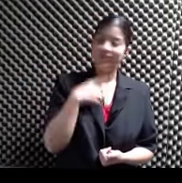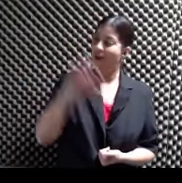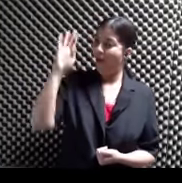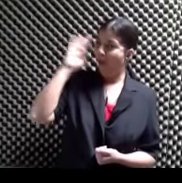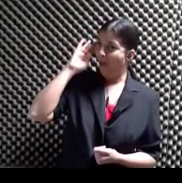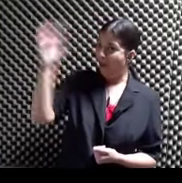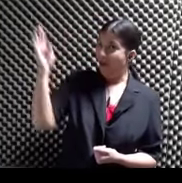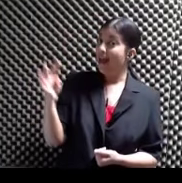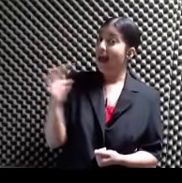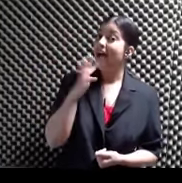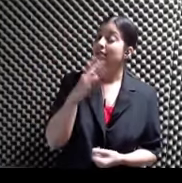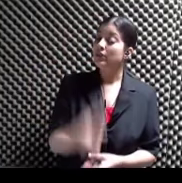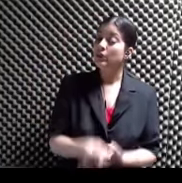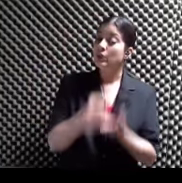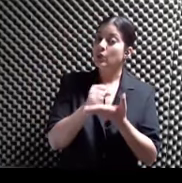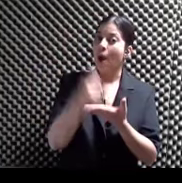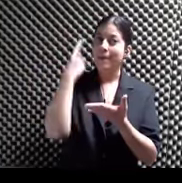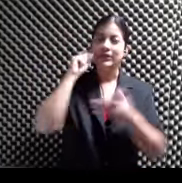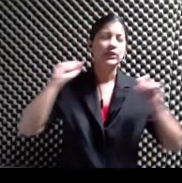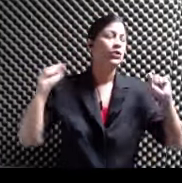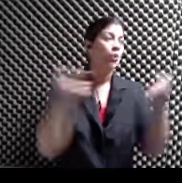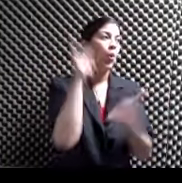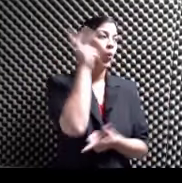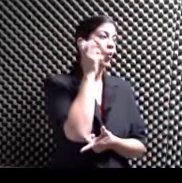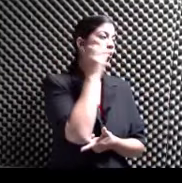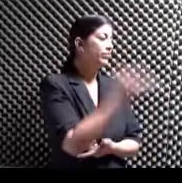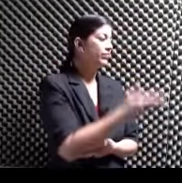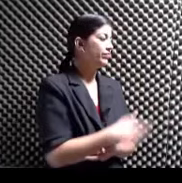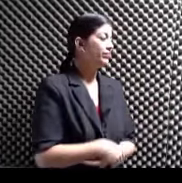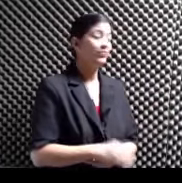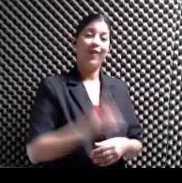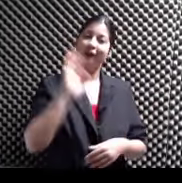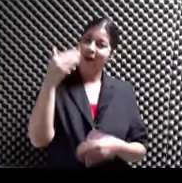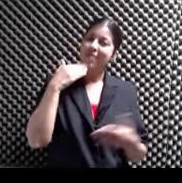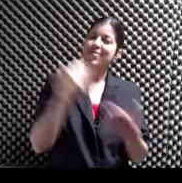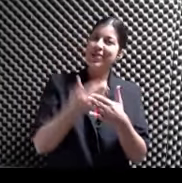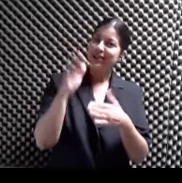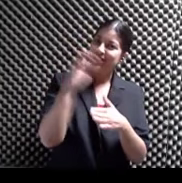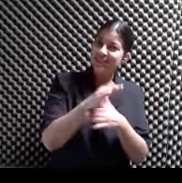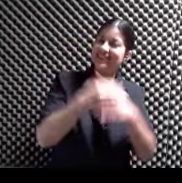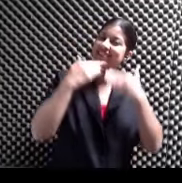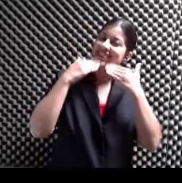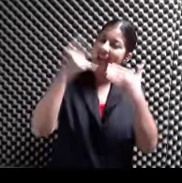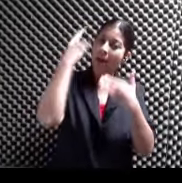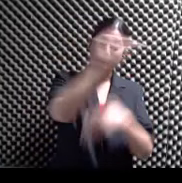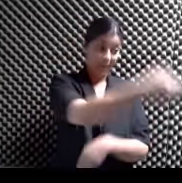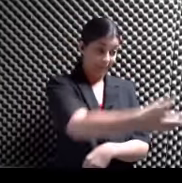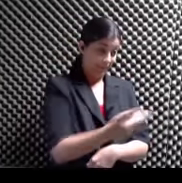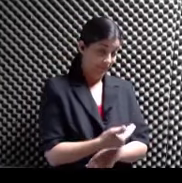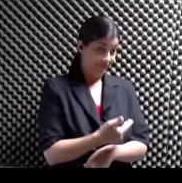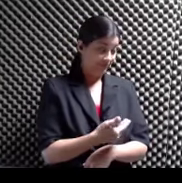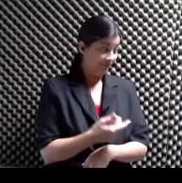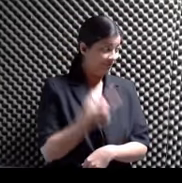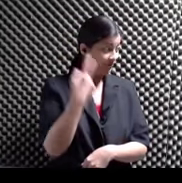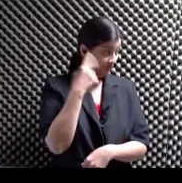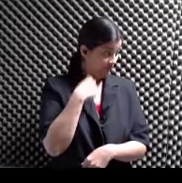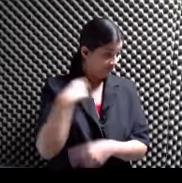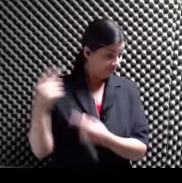cerquita Del micrófono Para que todo el mundo Te oiga Hola Muy buenas noches Muchas gracias Por la invitación Y por recibirnos aquí Y recibirnos a tres A